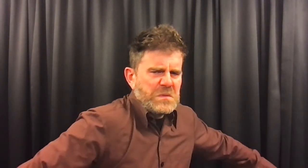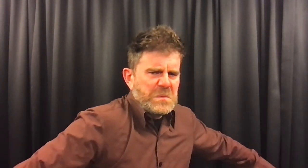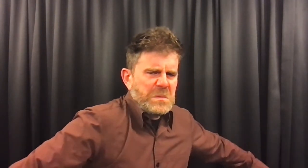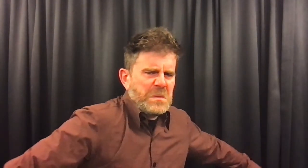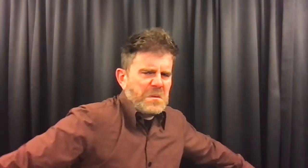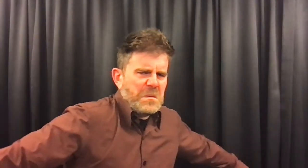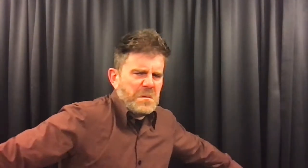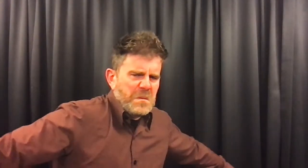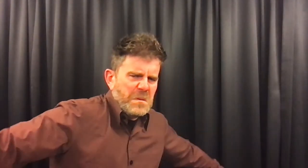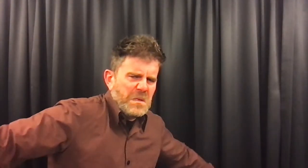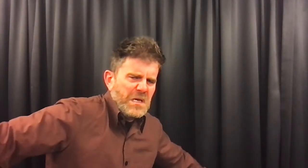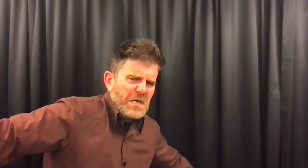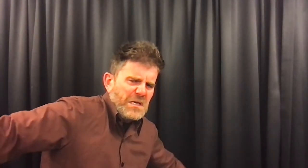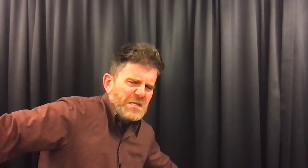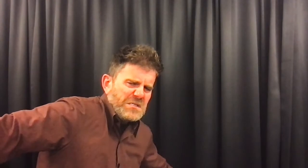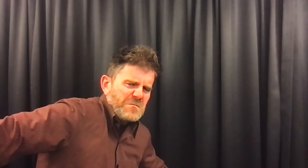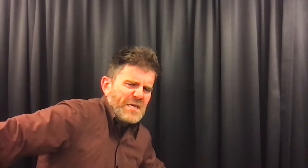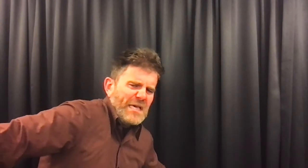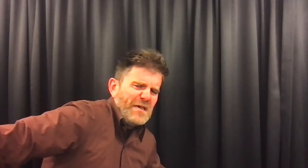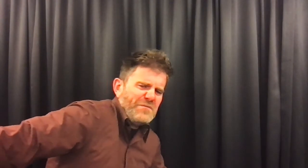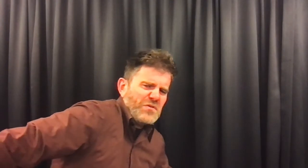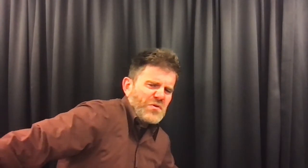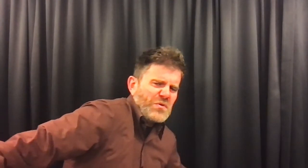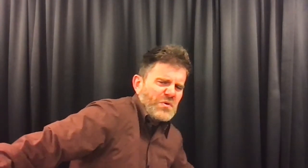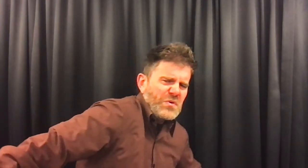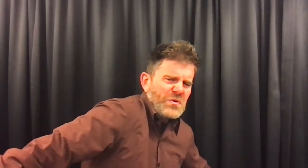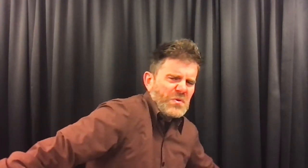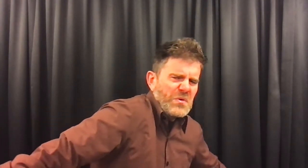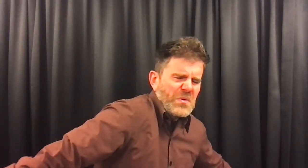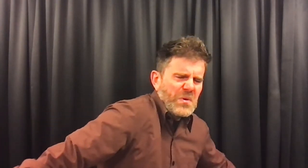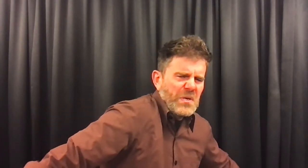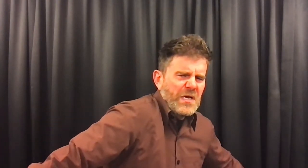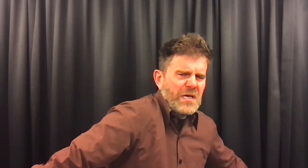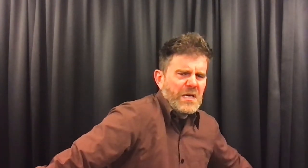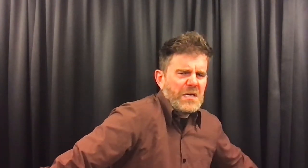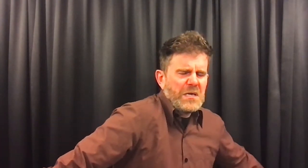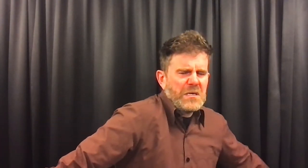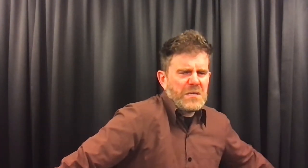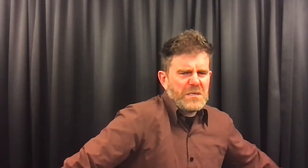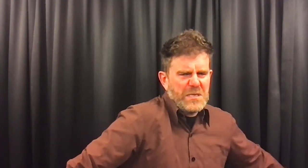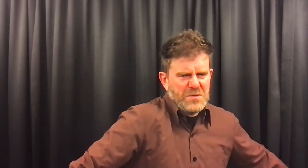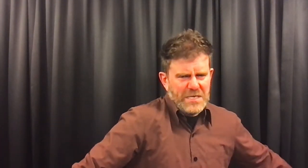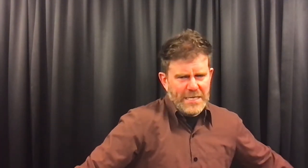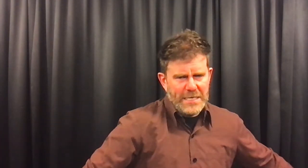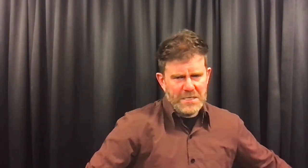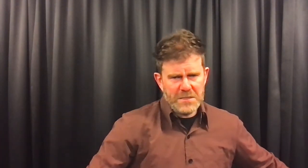die zweefde terug naar beneden.